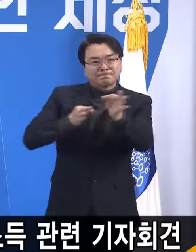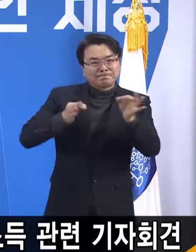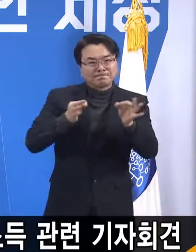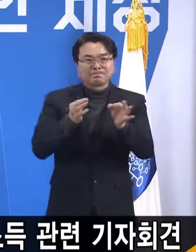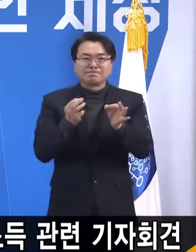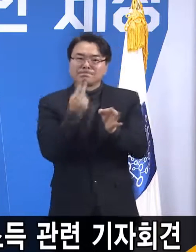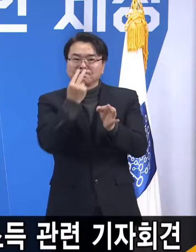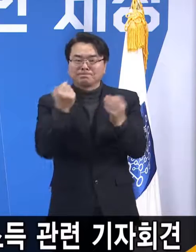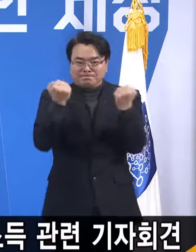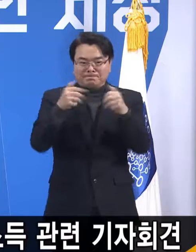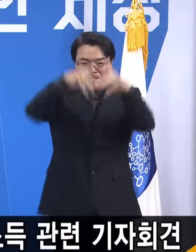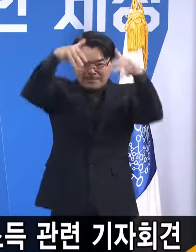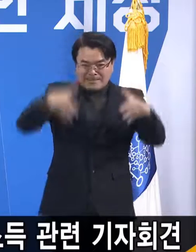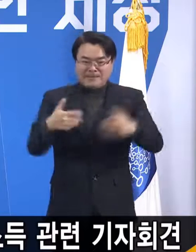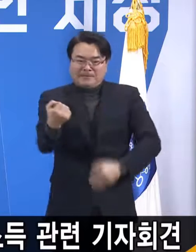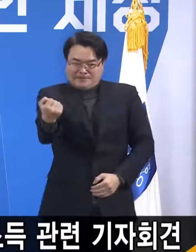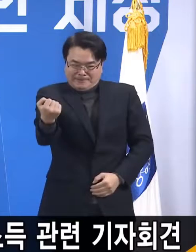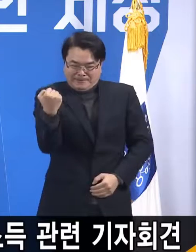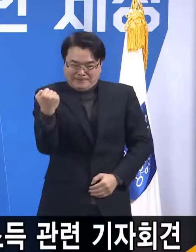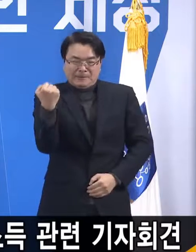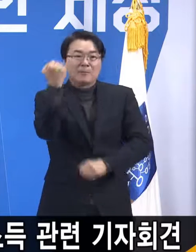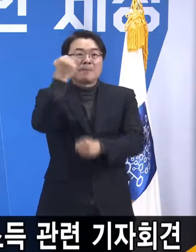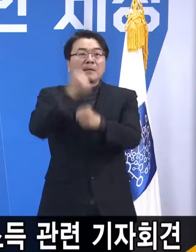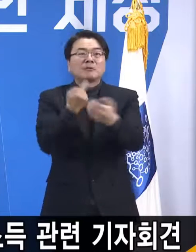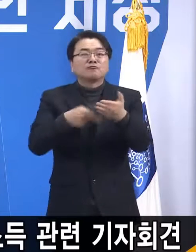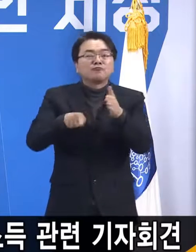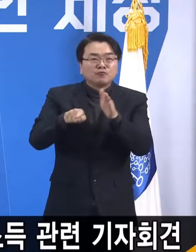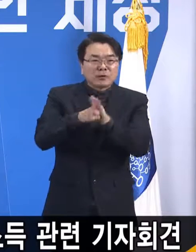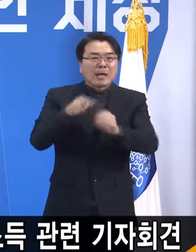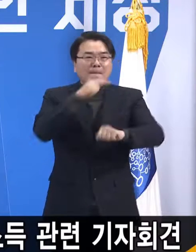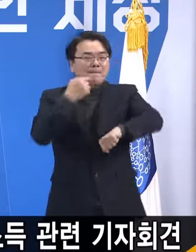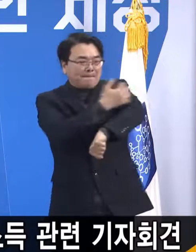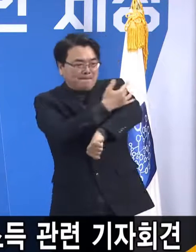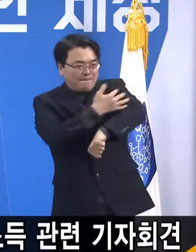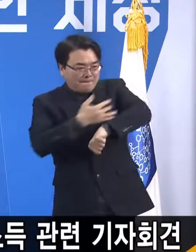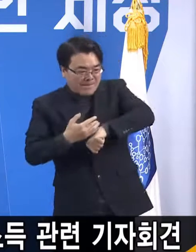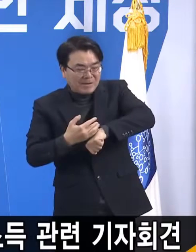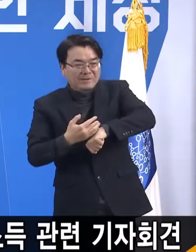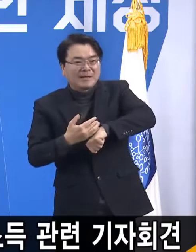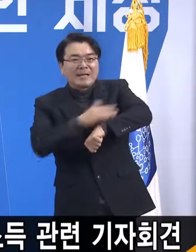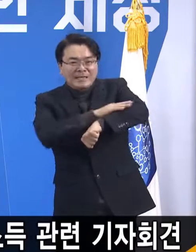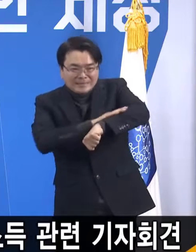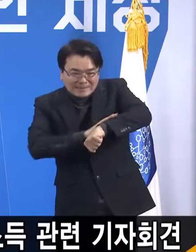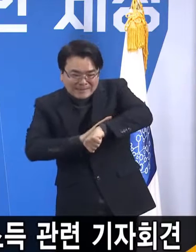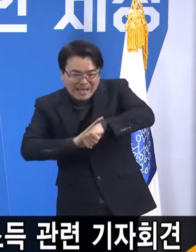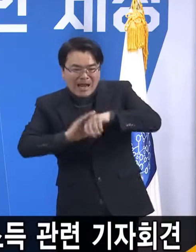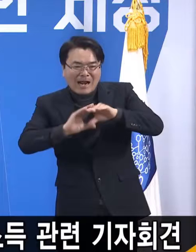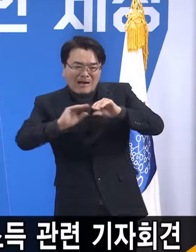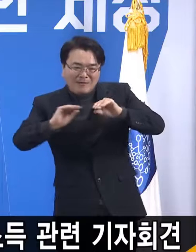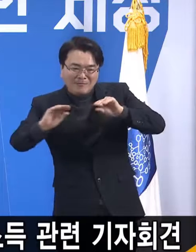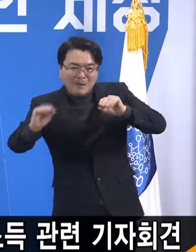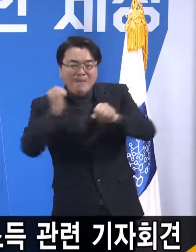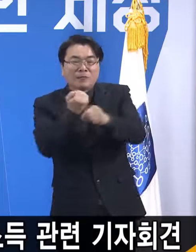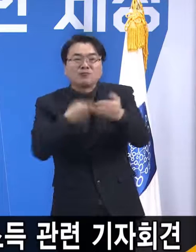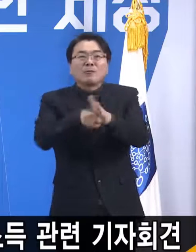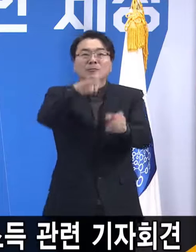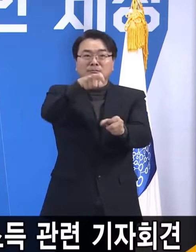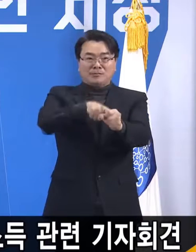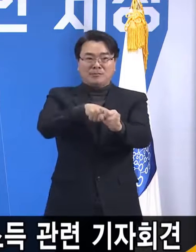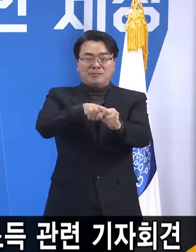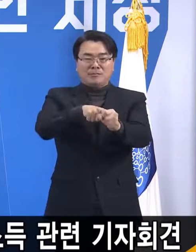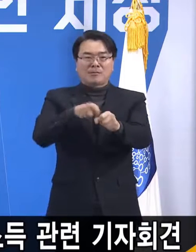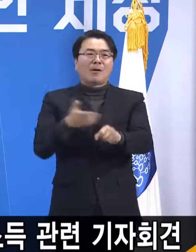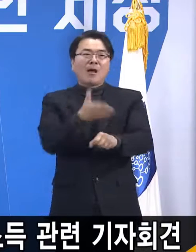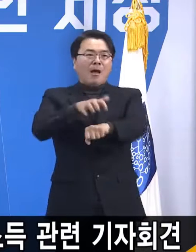생태계를 튼튼하게 하자 경제의 모세율관을 튼실하게 하자 이런 취지이기 때문에 그 불편함 자체를